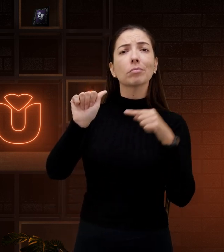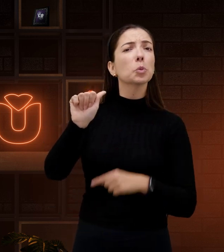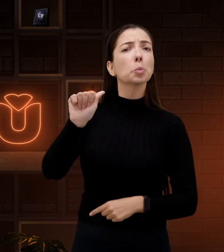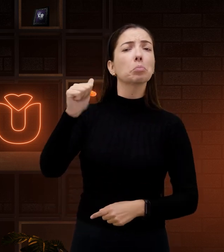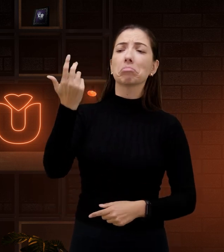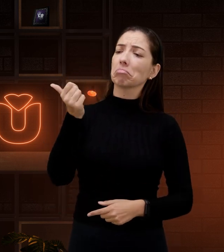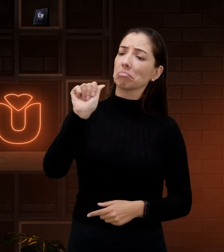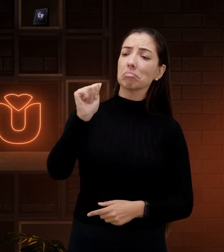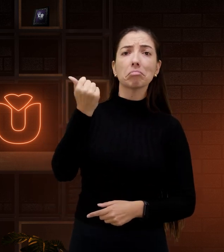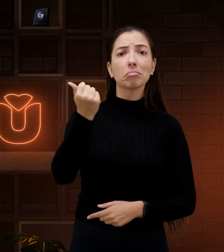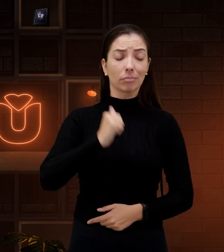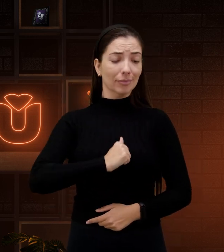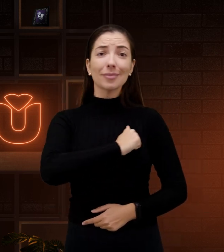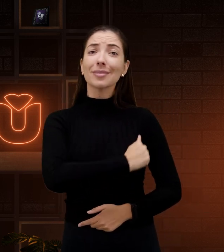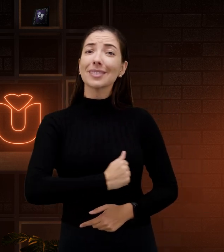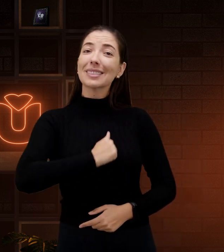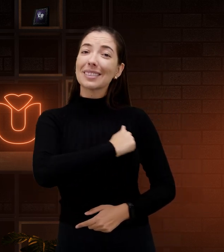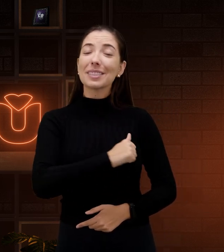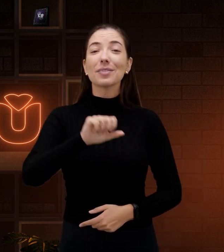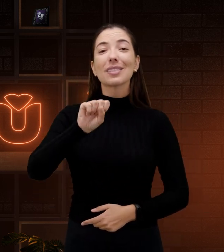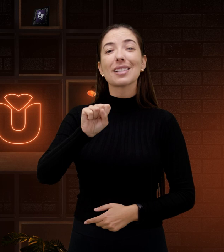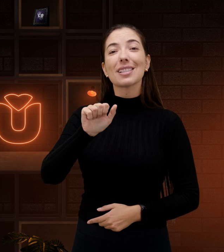Configuração em A. Para sinalizar saudade.